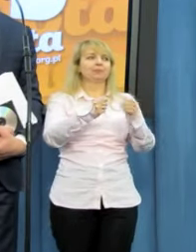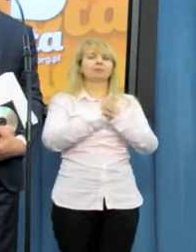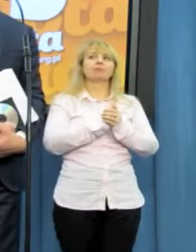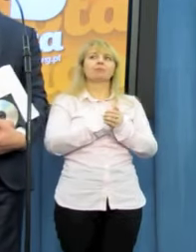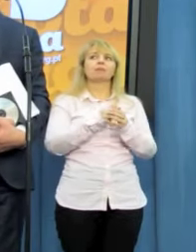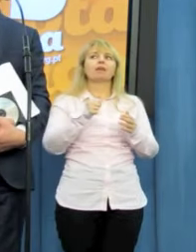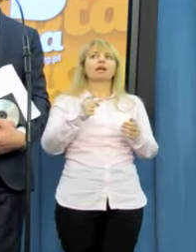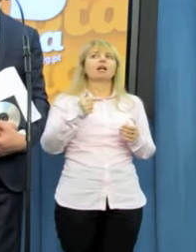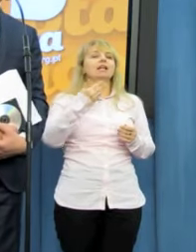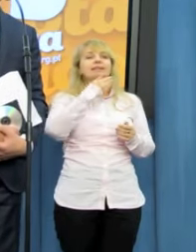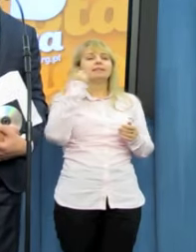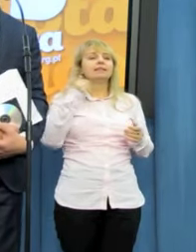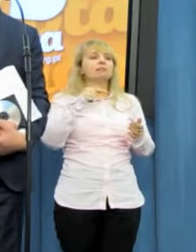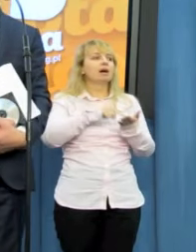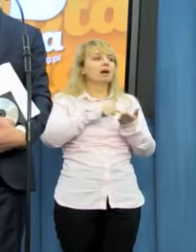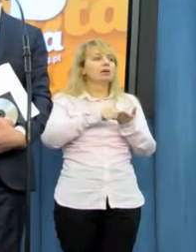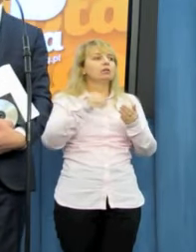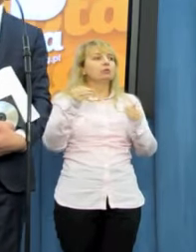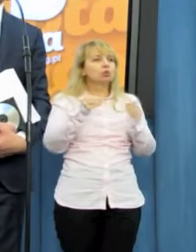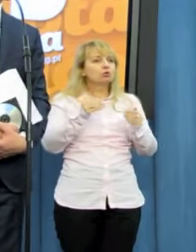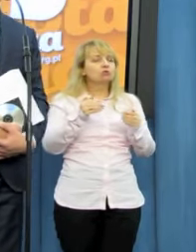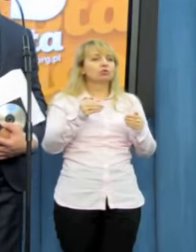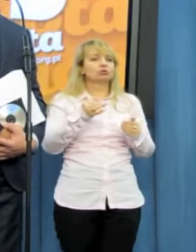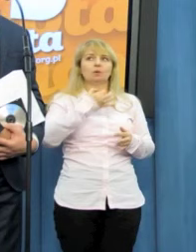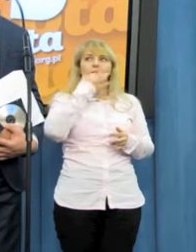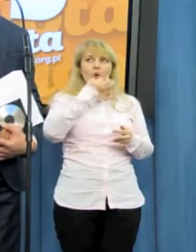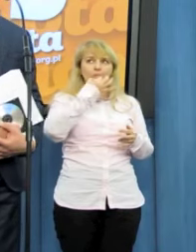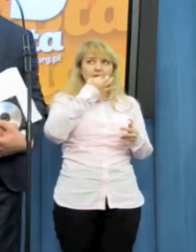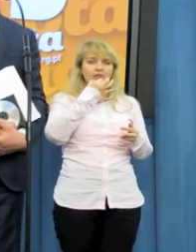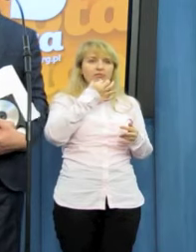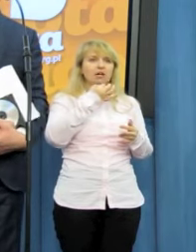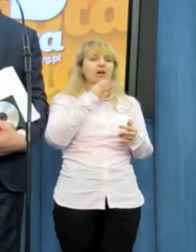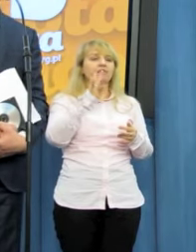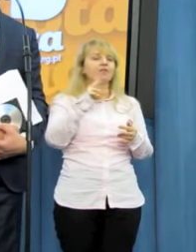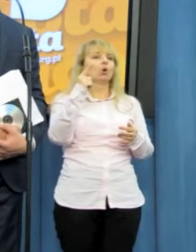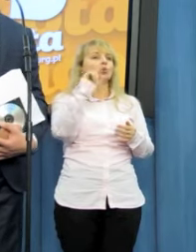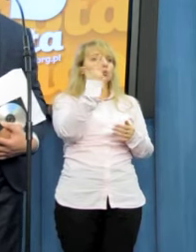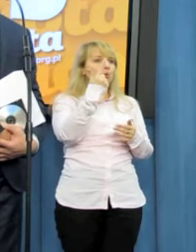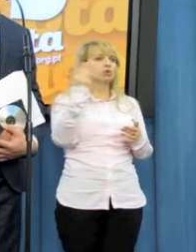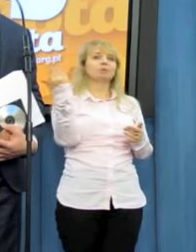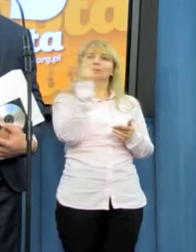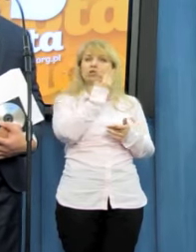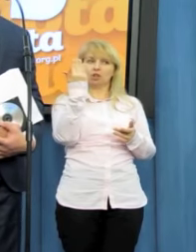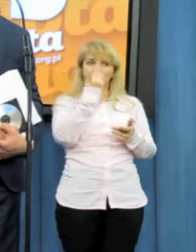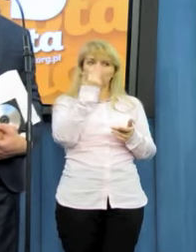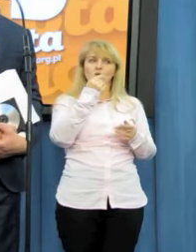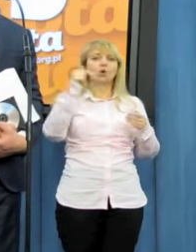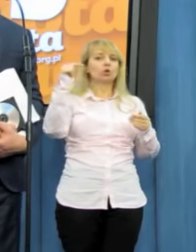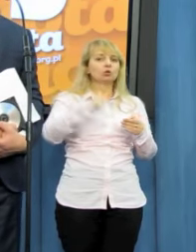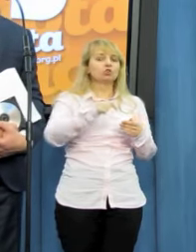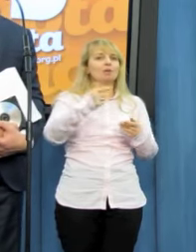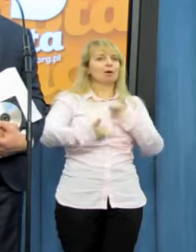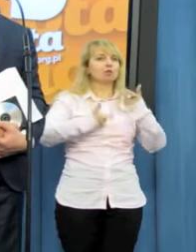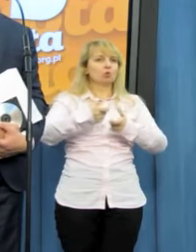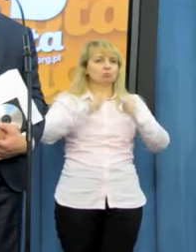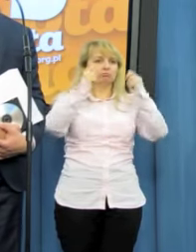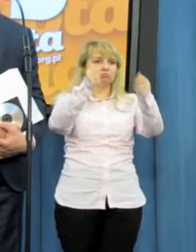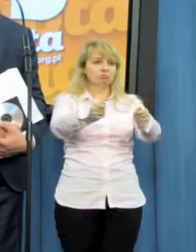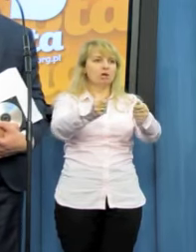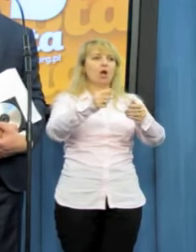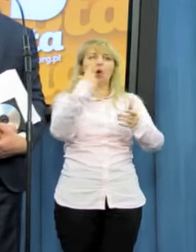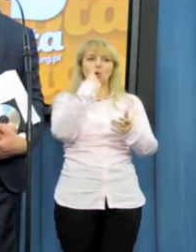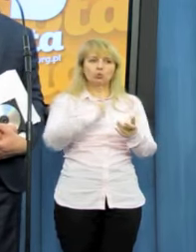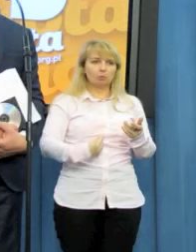określać. Nie ma takiej możliwości. Poprawkę w drugim czytaniu należy złożyć osobiście na ręce marszałka bądź